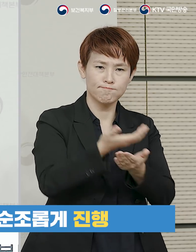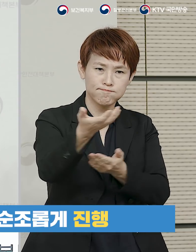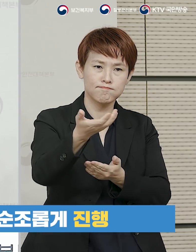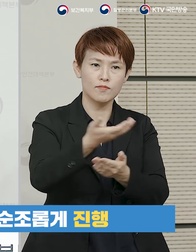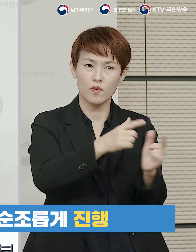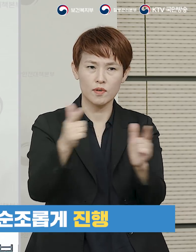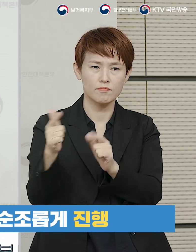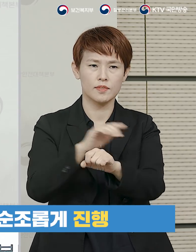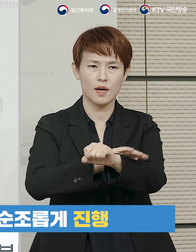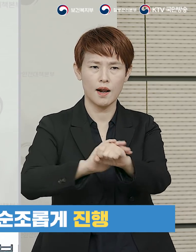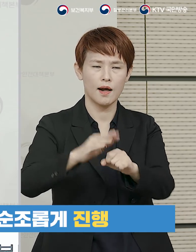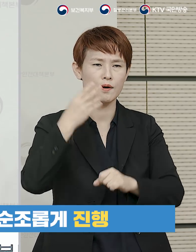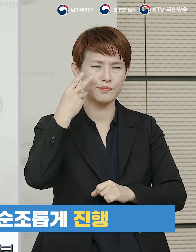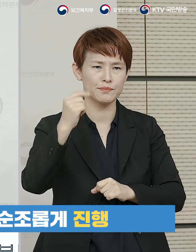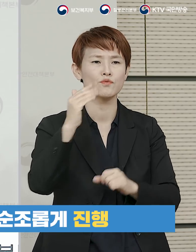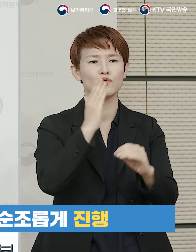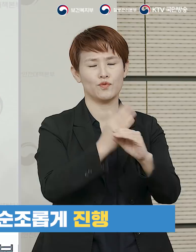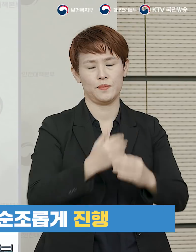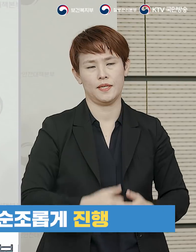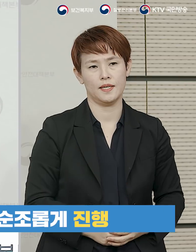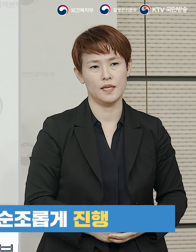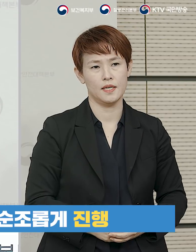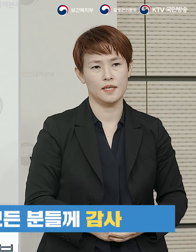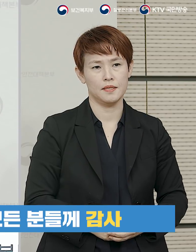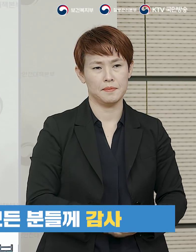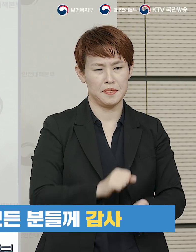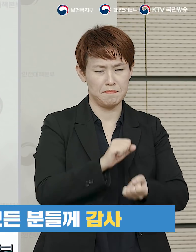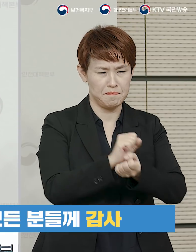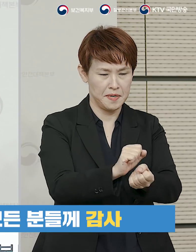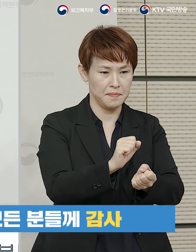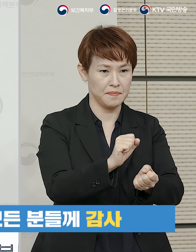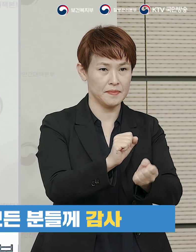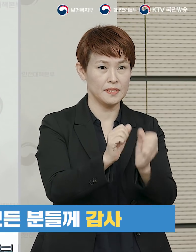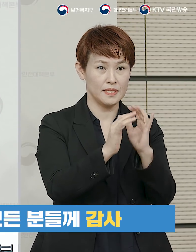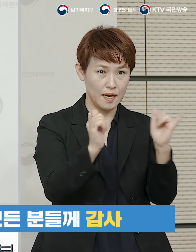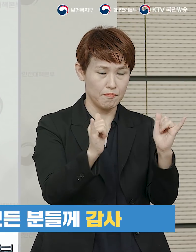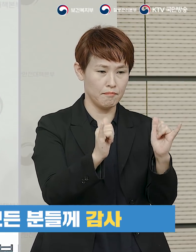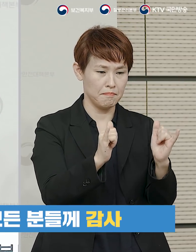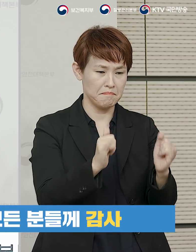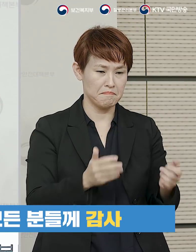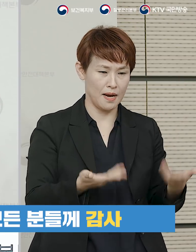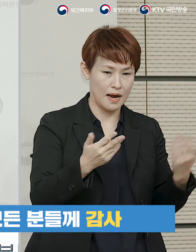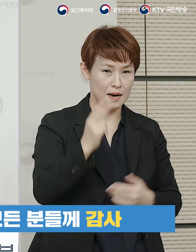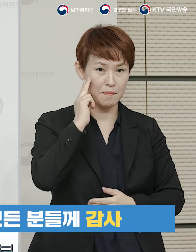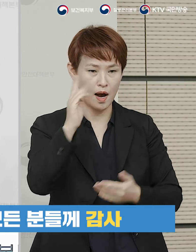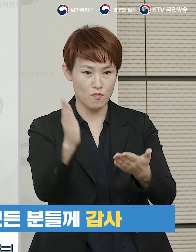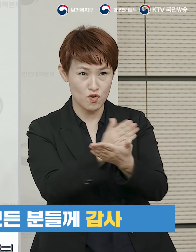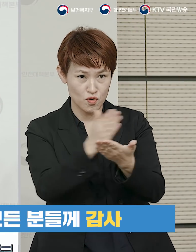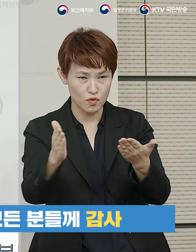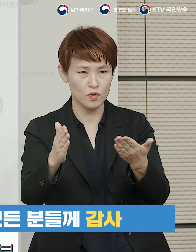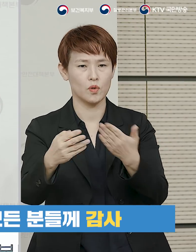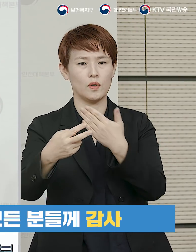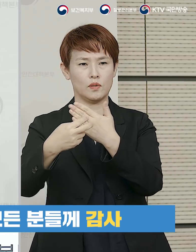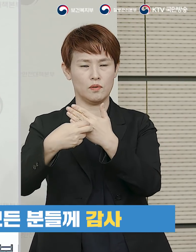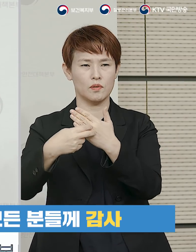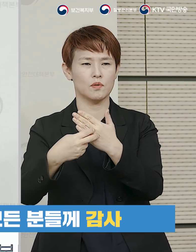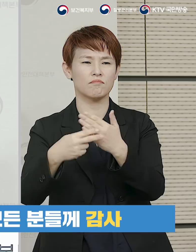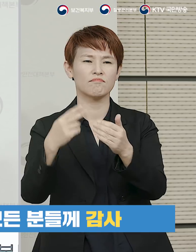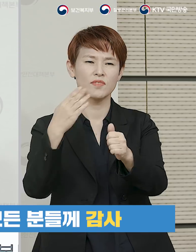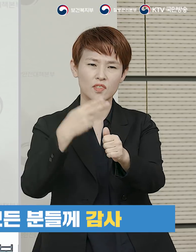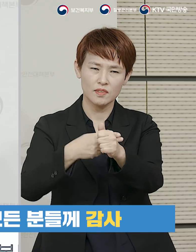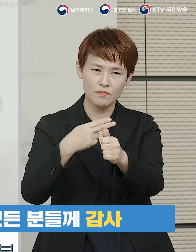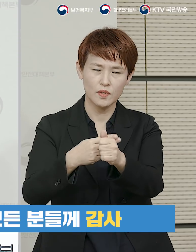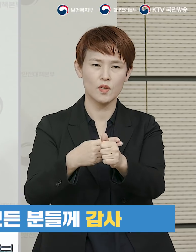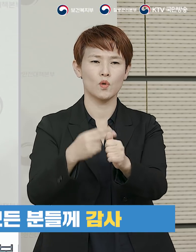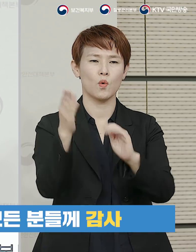비교적 순조롭게 진행되고 있습니다 환자 분류와 의료상담에 참여하시는 의료인들과 생활치료센터를